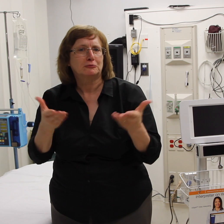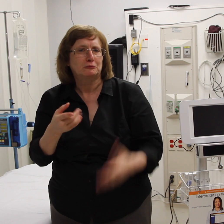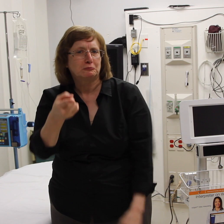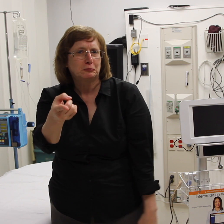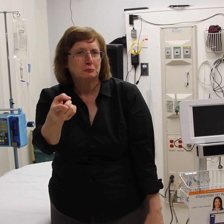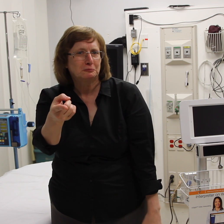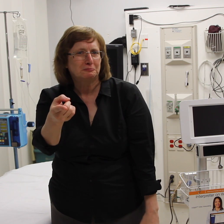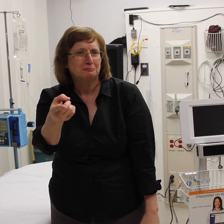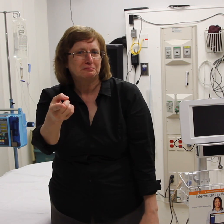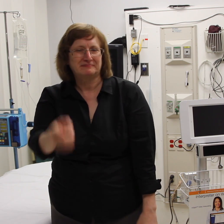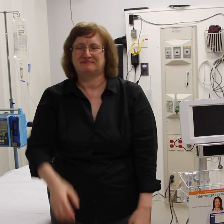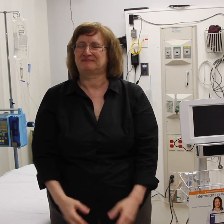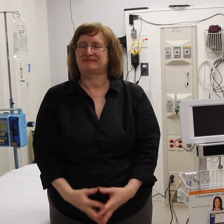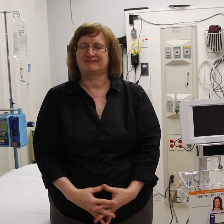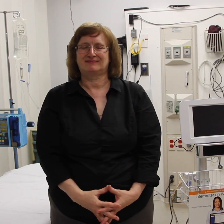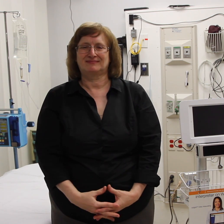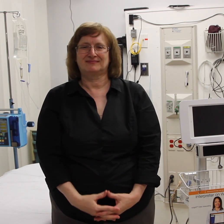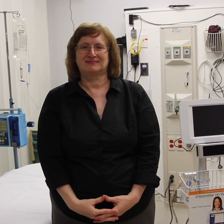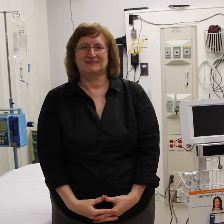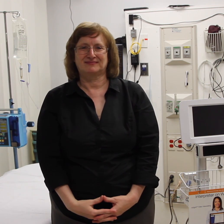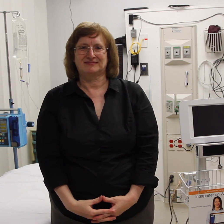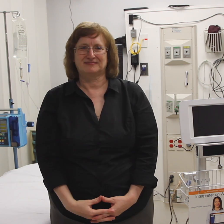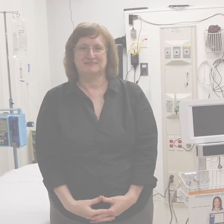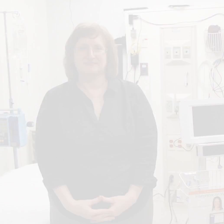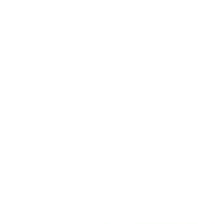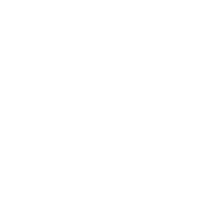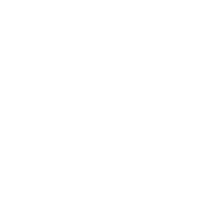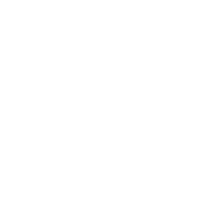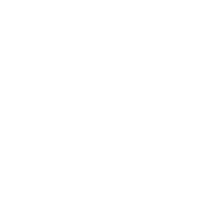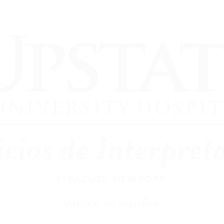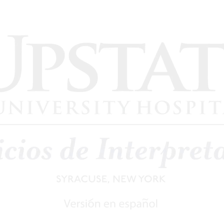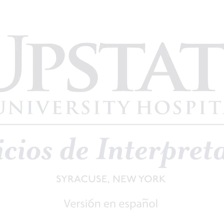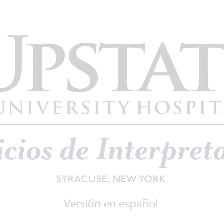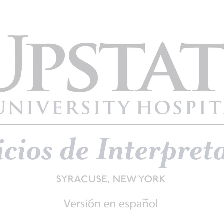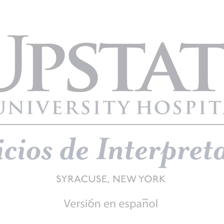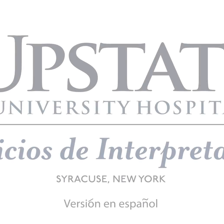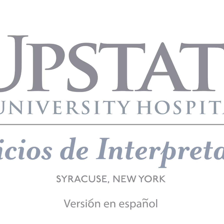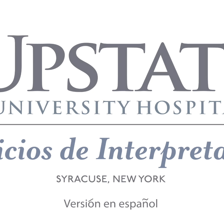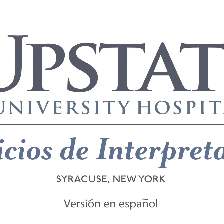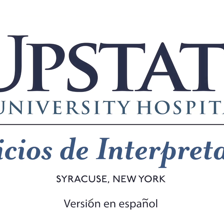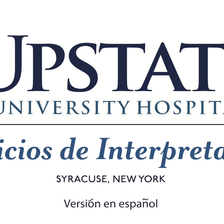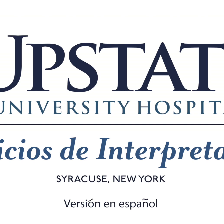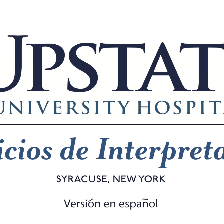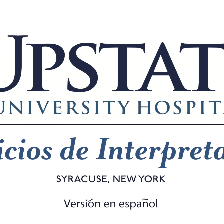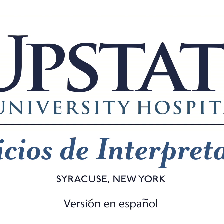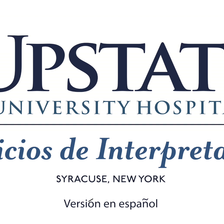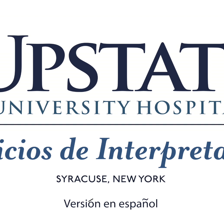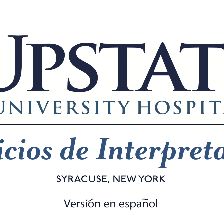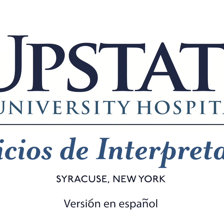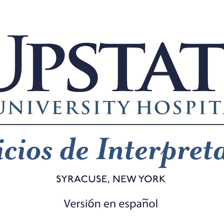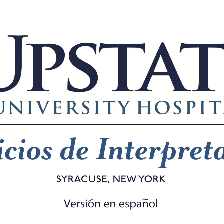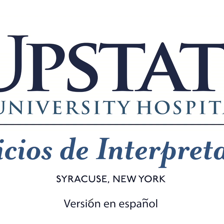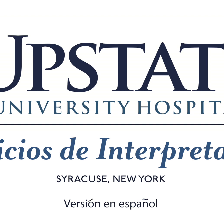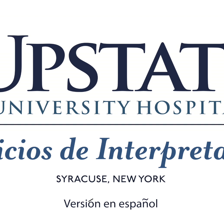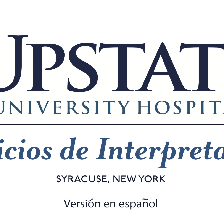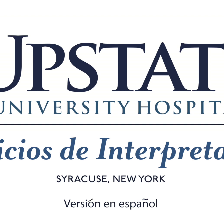Música Música Música Música Música